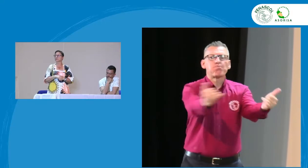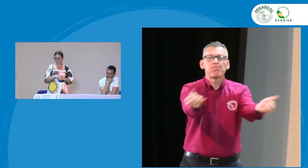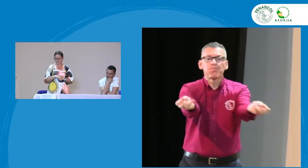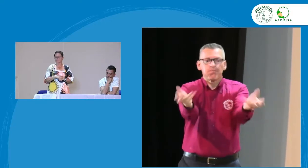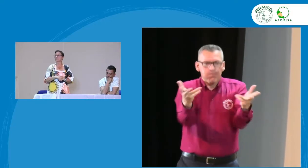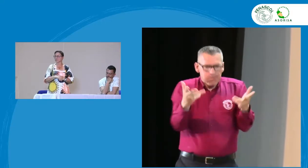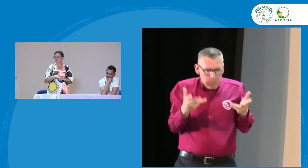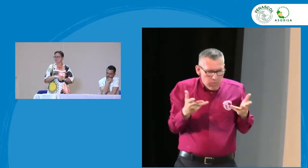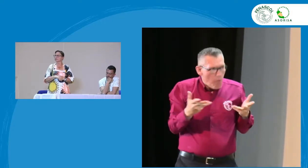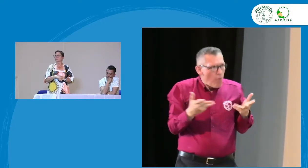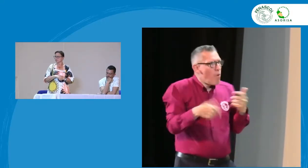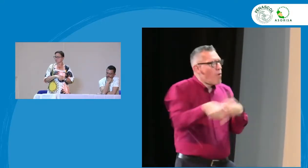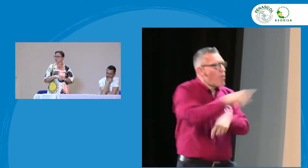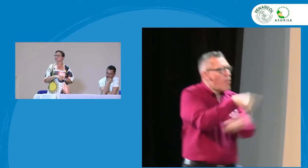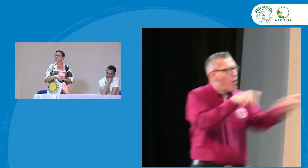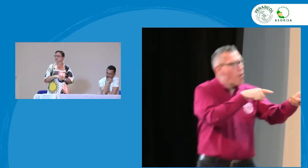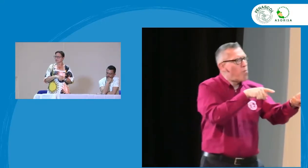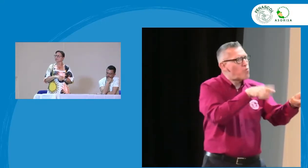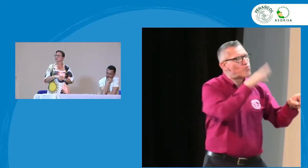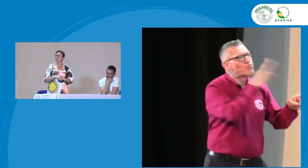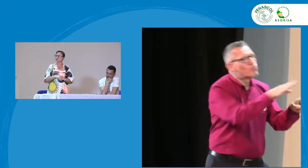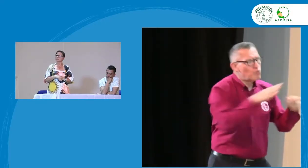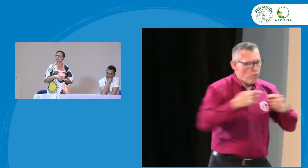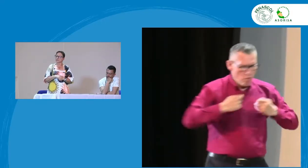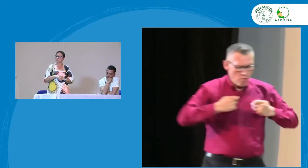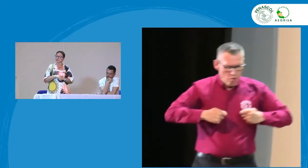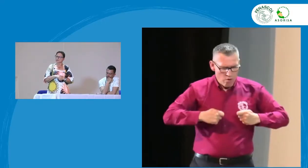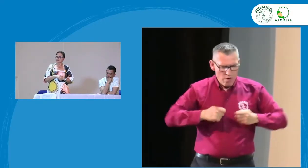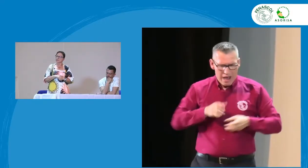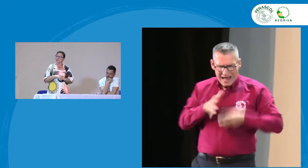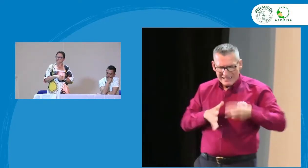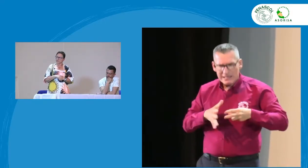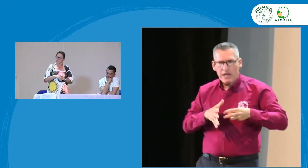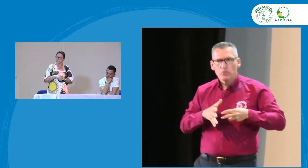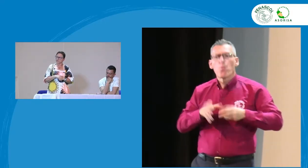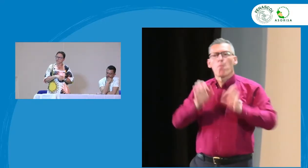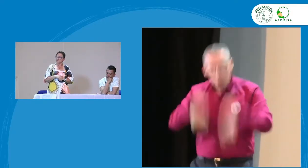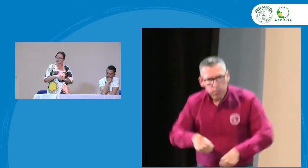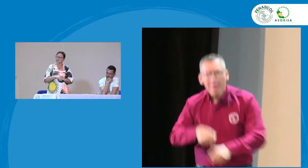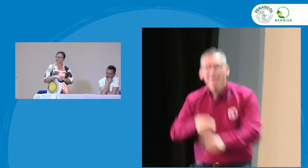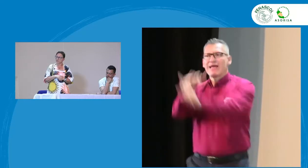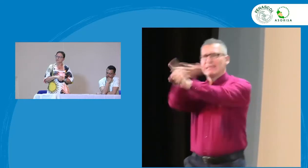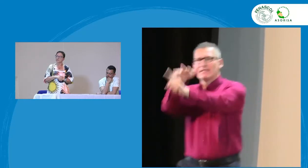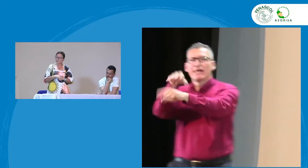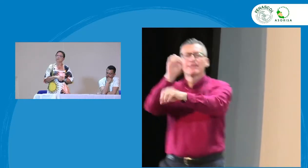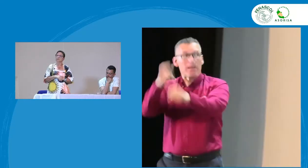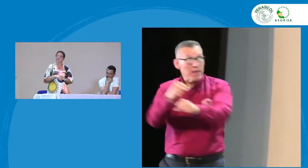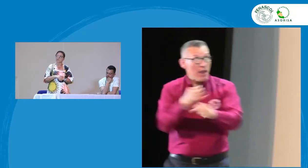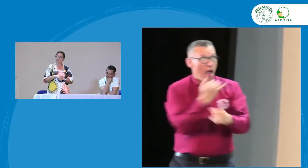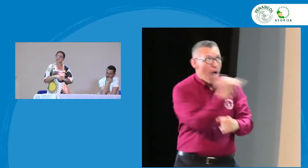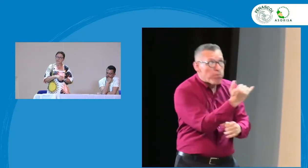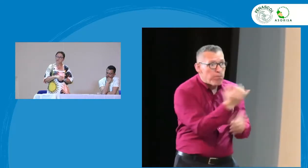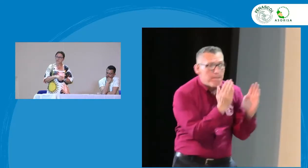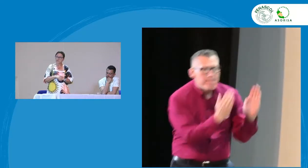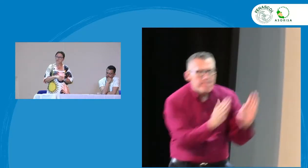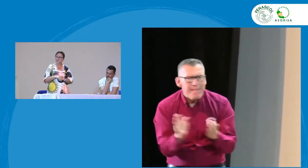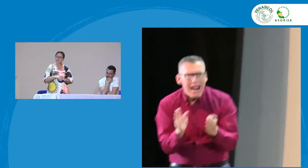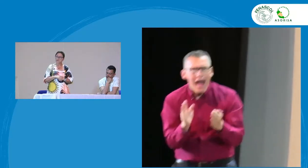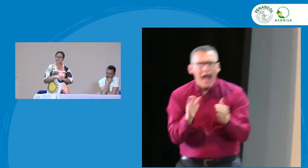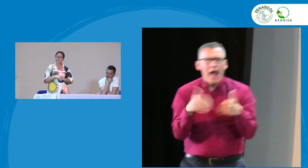del conocimiento del territorio que ustedes desde su rol como ASEUS pues también puedan hacer este